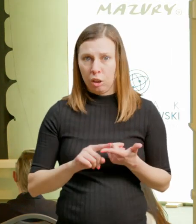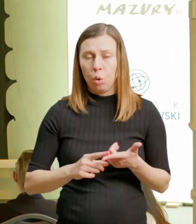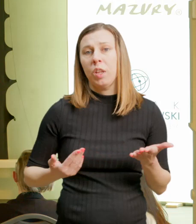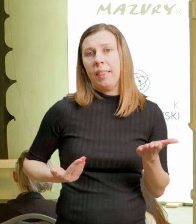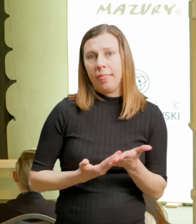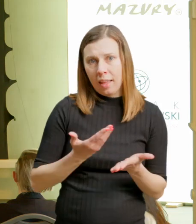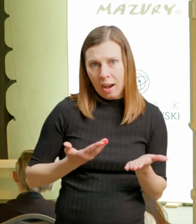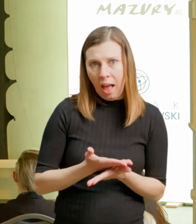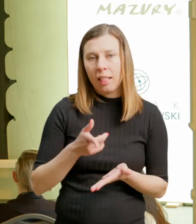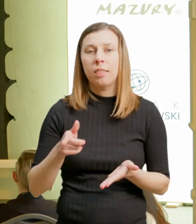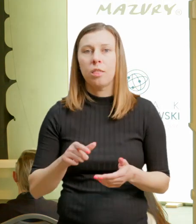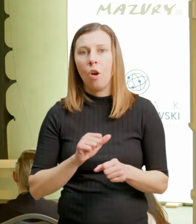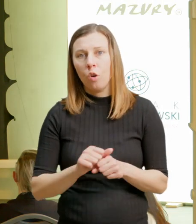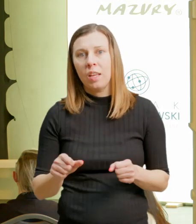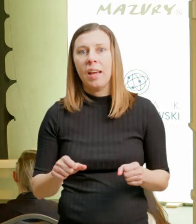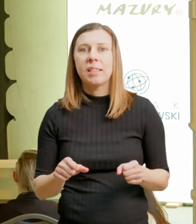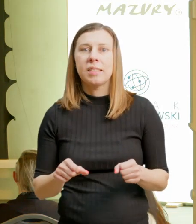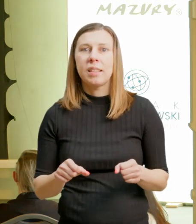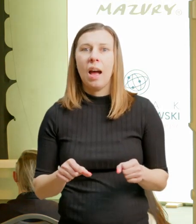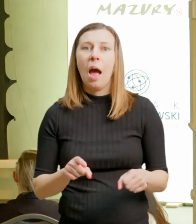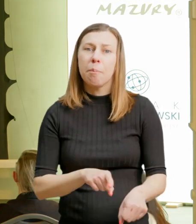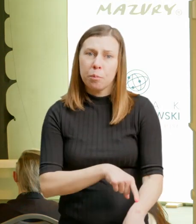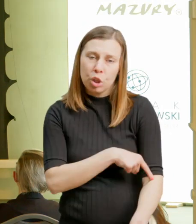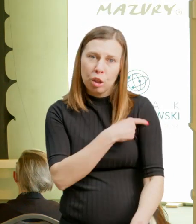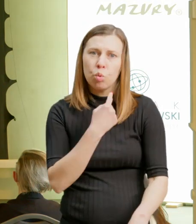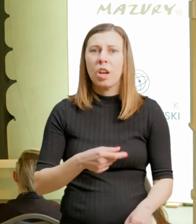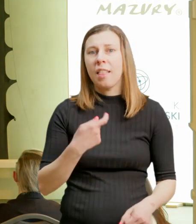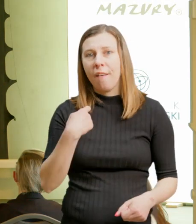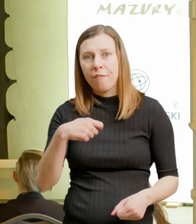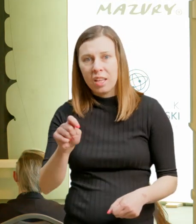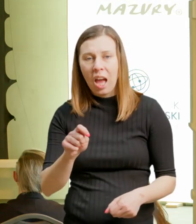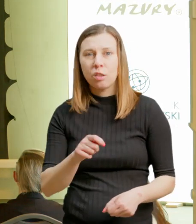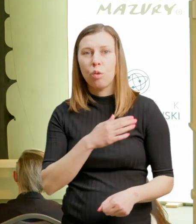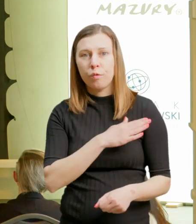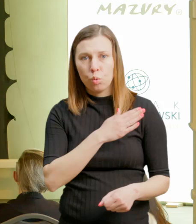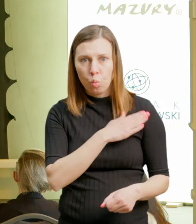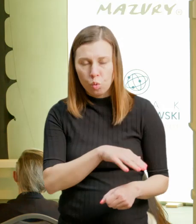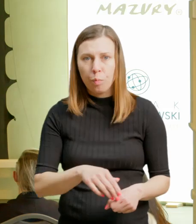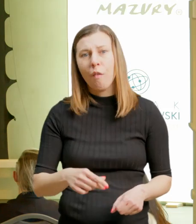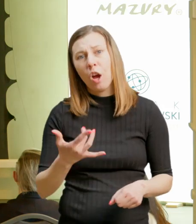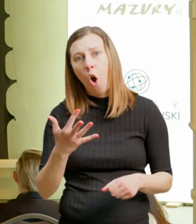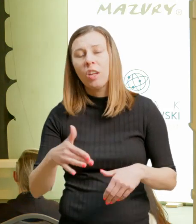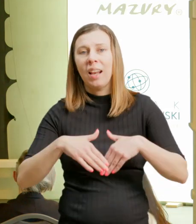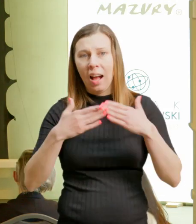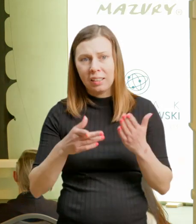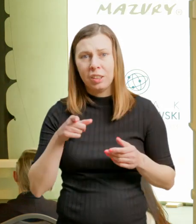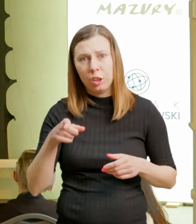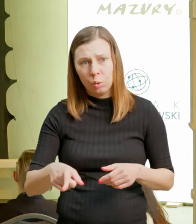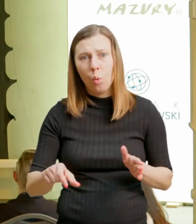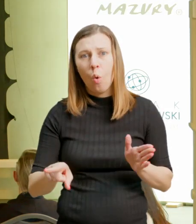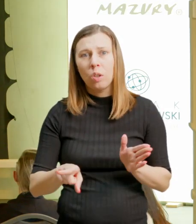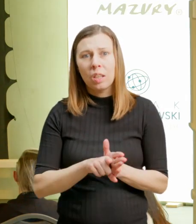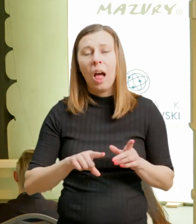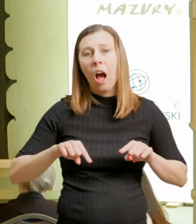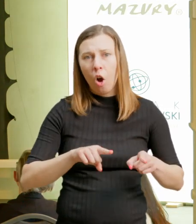właśnie tych wyjazdów służbowych o kilka dni urlopu i tu od strony organizatorów turystyki